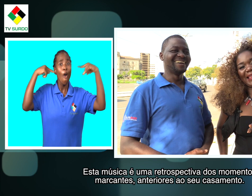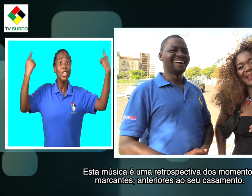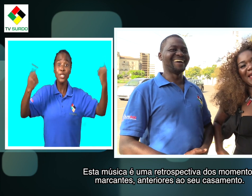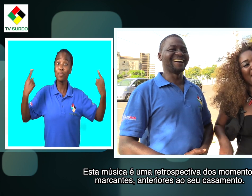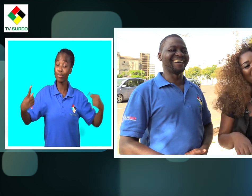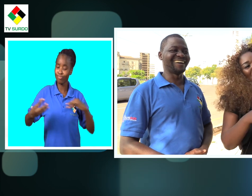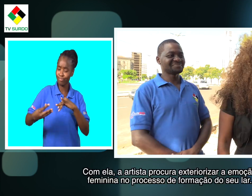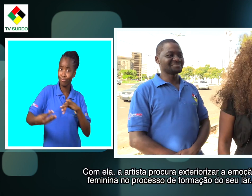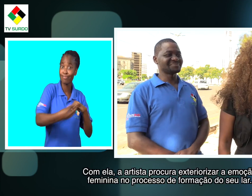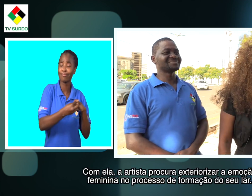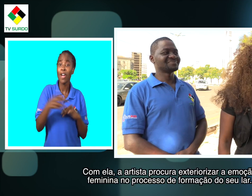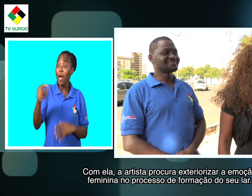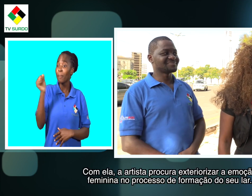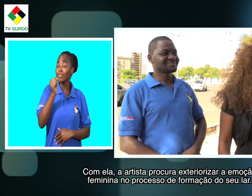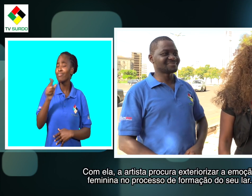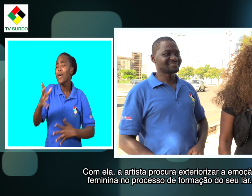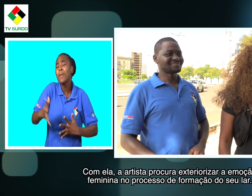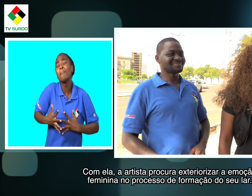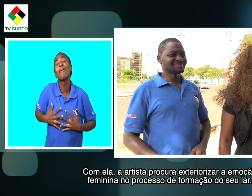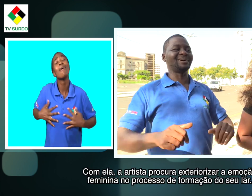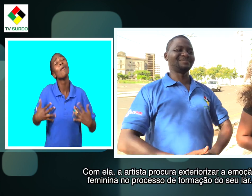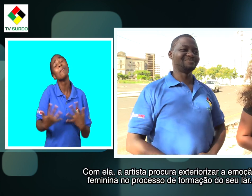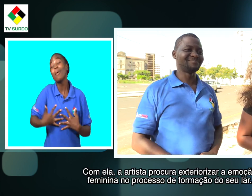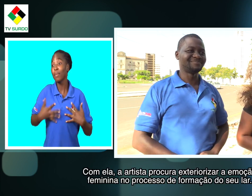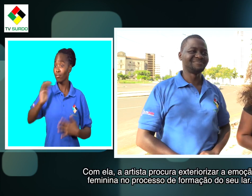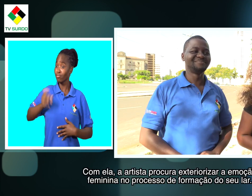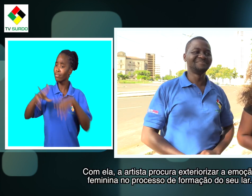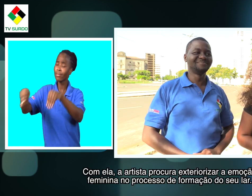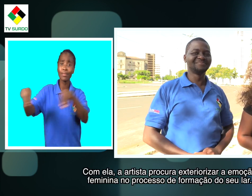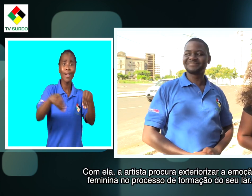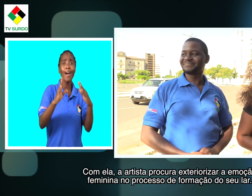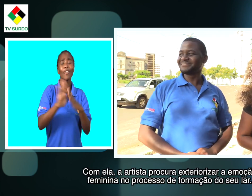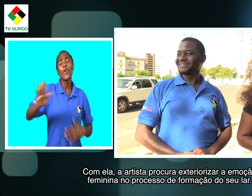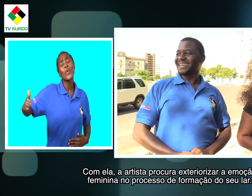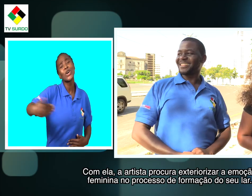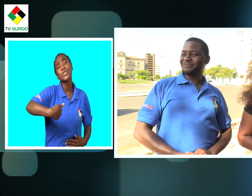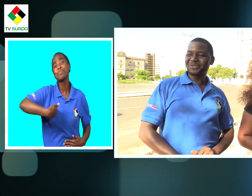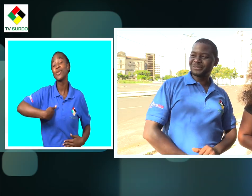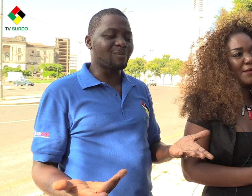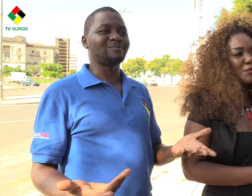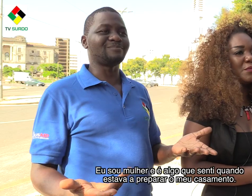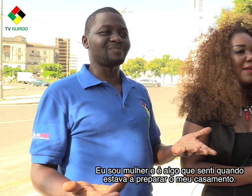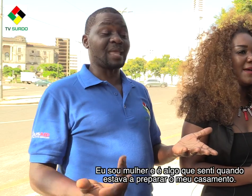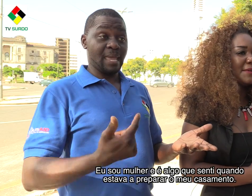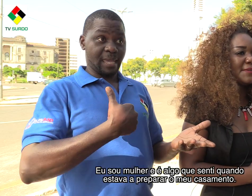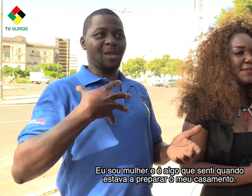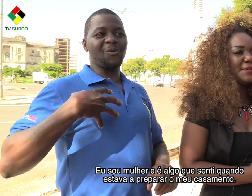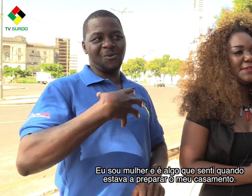casamento. Com ela, a artista procura exteriorizar a emoção feminina no processo de formação do seu lar. Eu sou mulher e